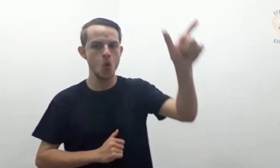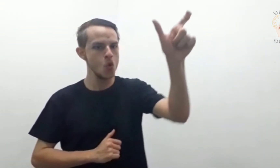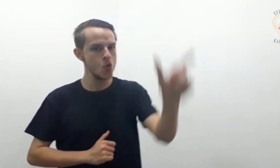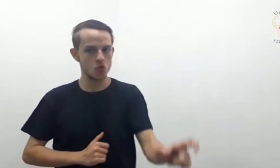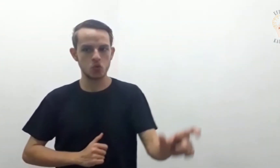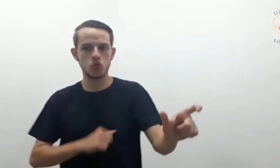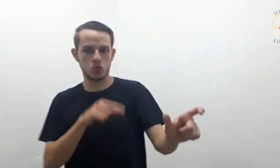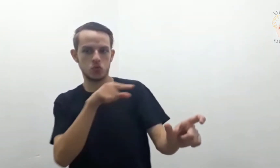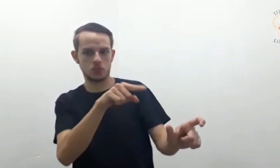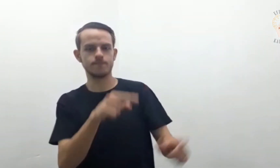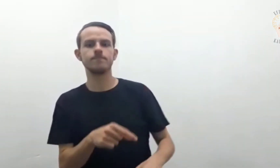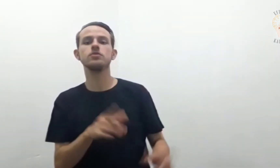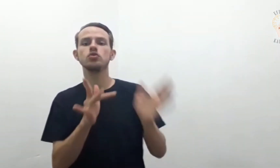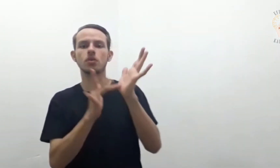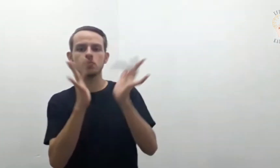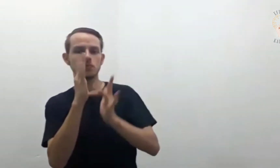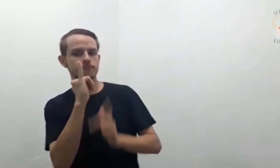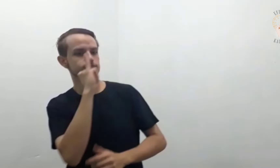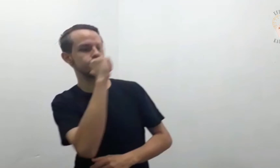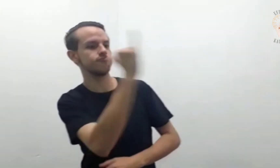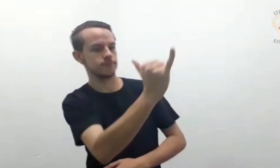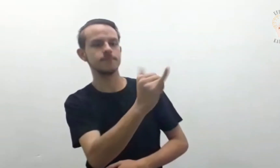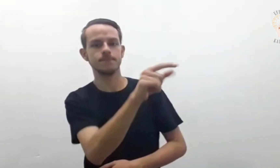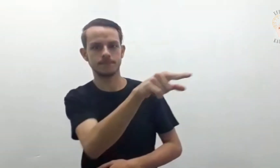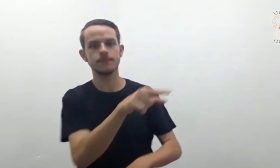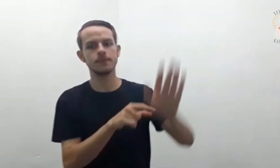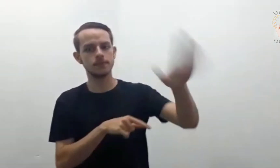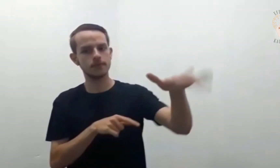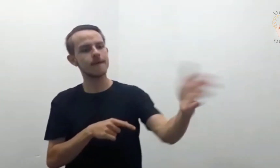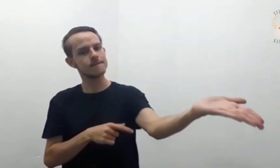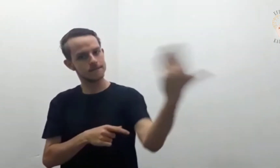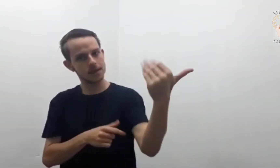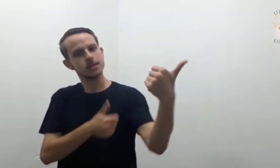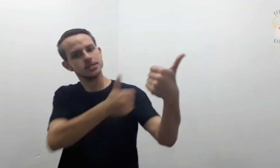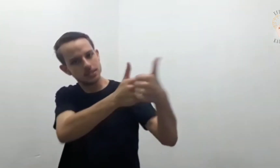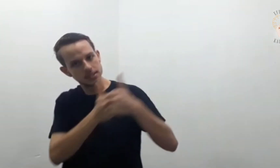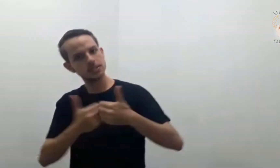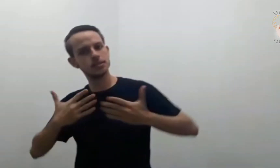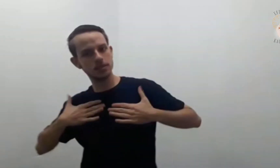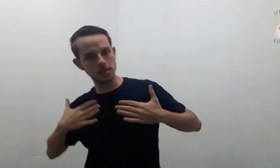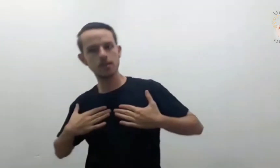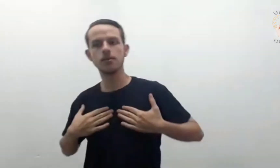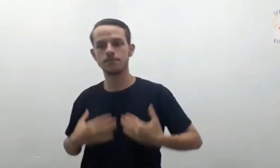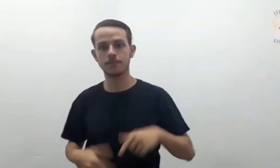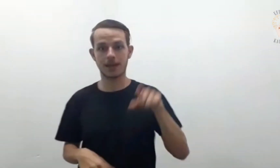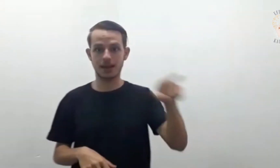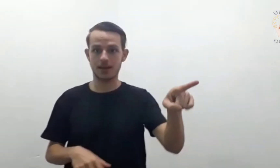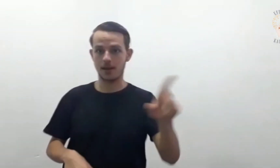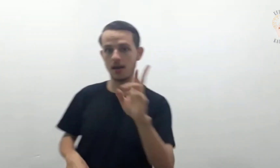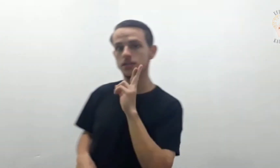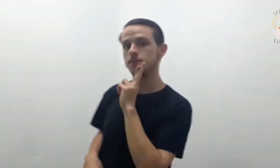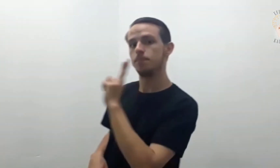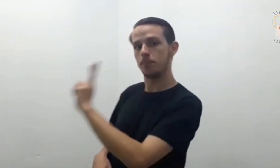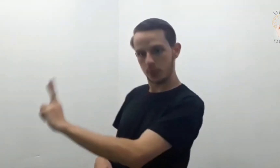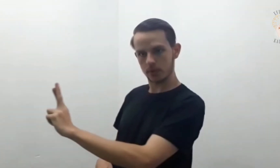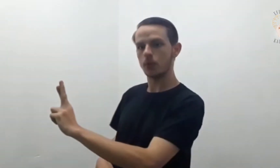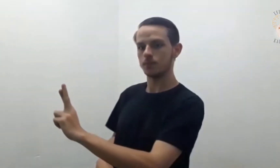Jesus disse a outro Segue-me Este respondeu